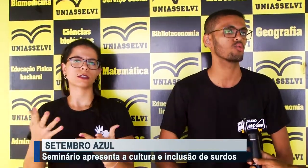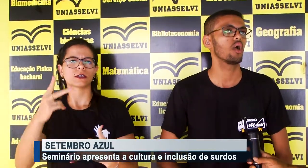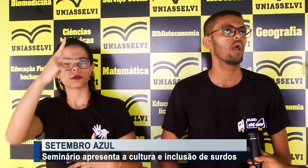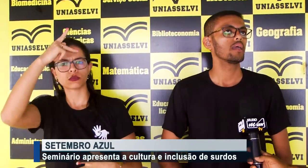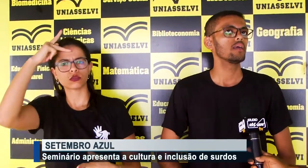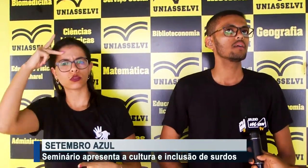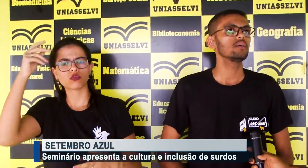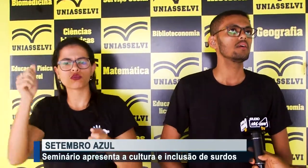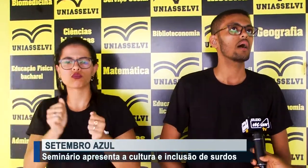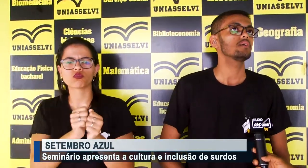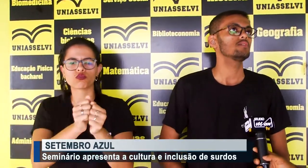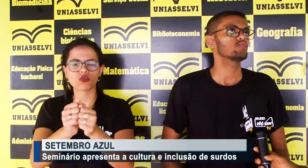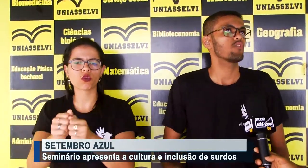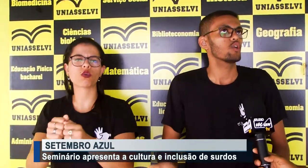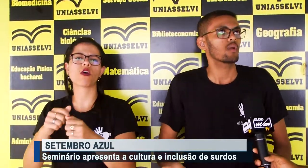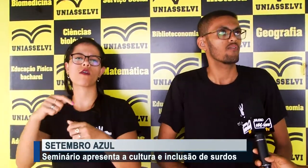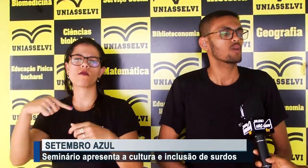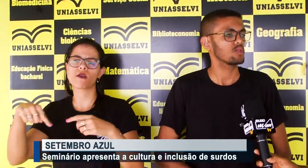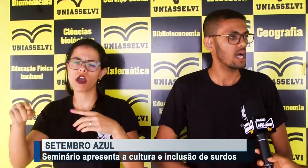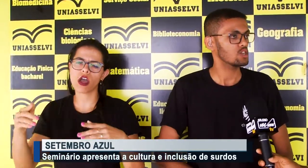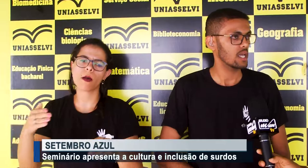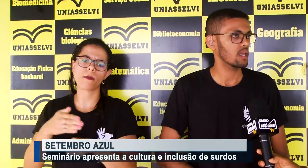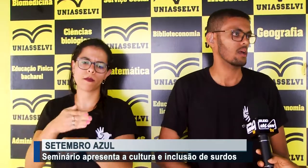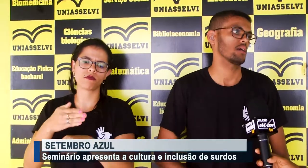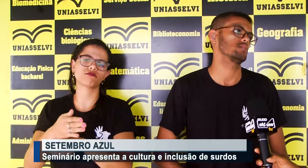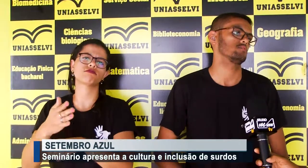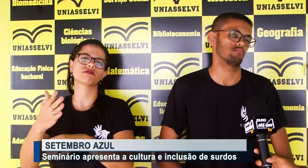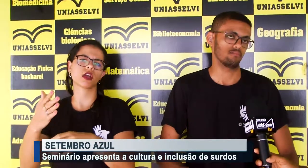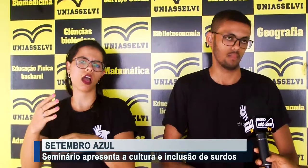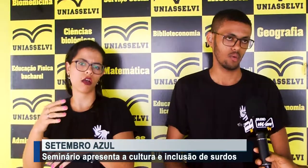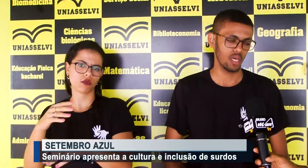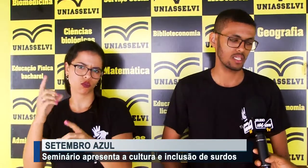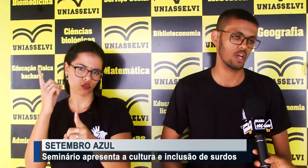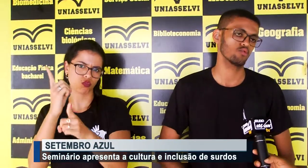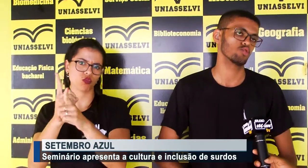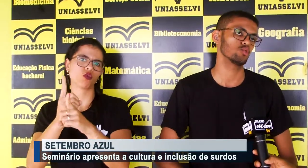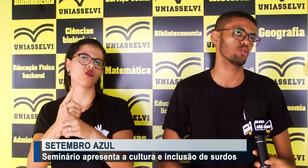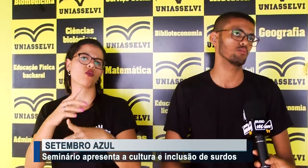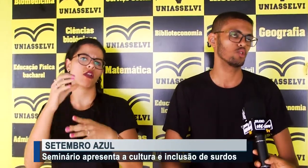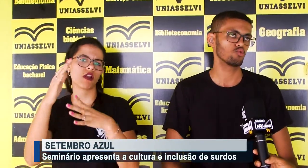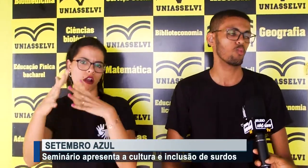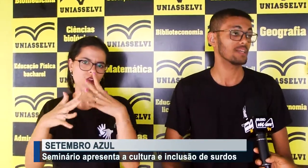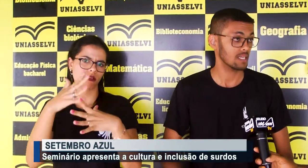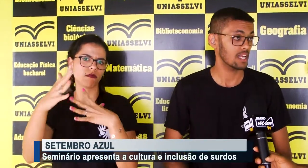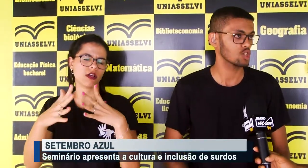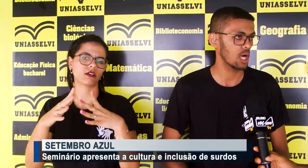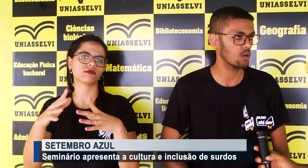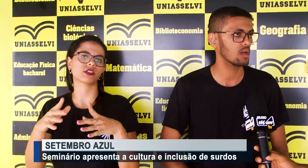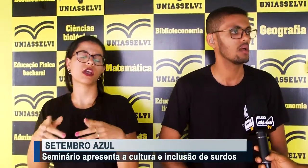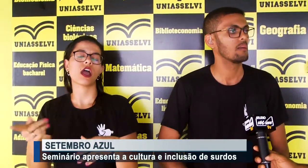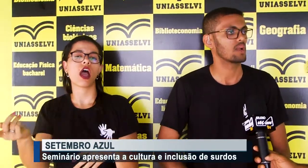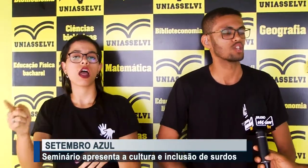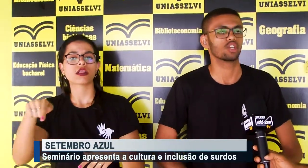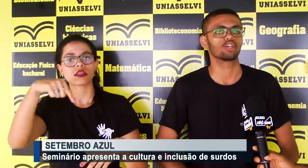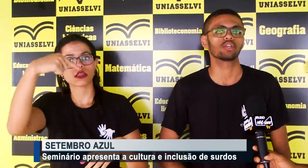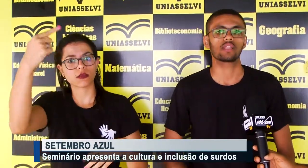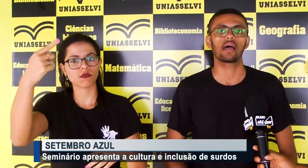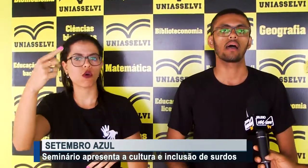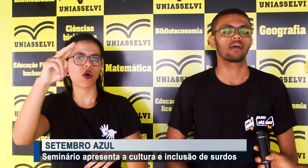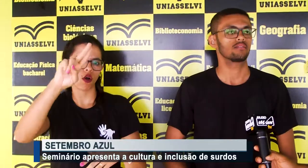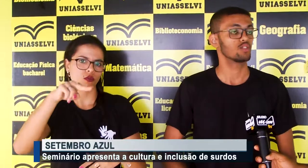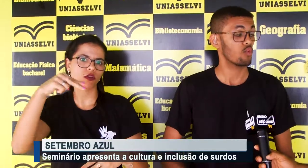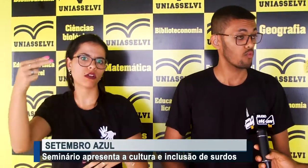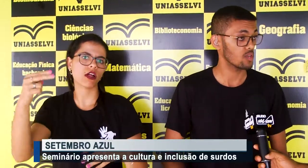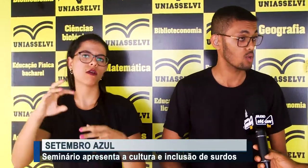conosco. E aí, a gente veio para a faculdade, a União Selve nos disponibilizou uma sala de aula para a gente